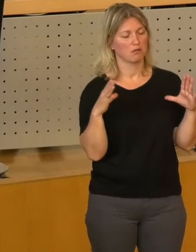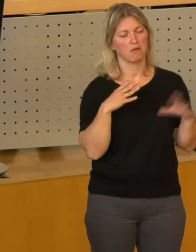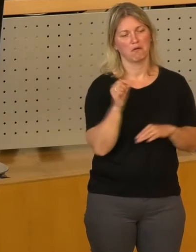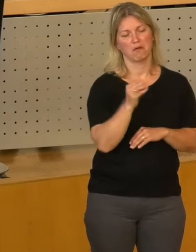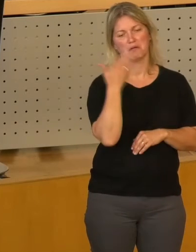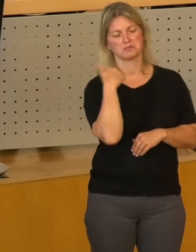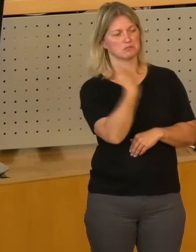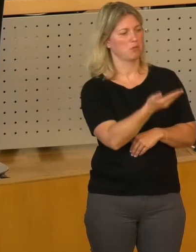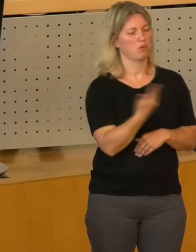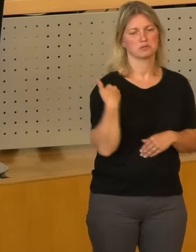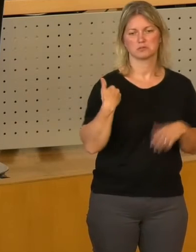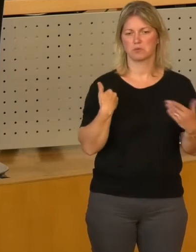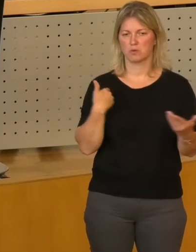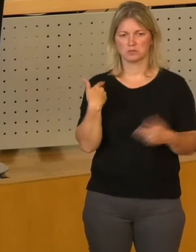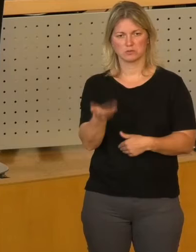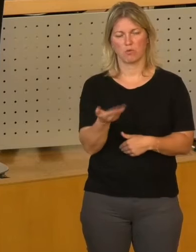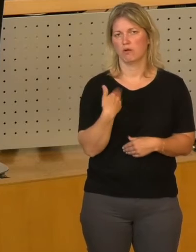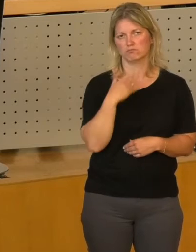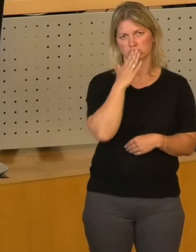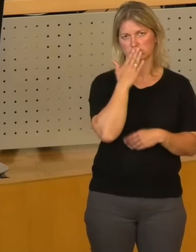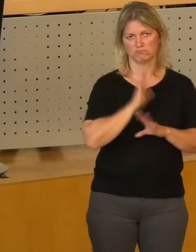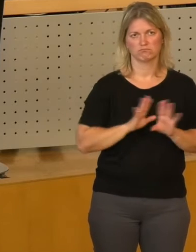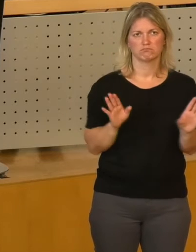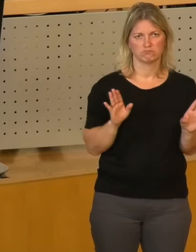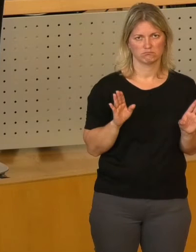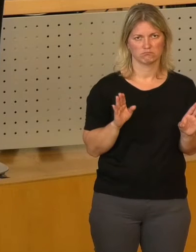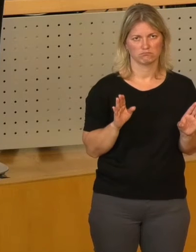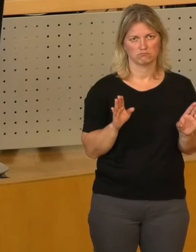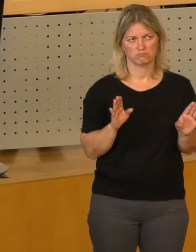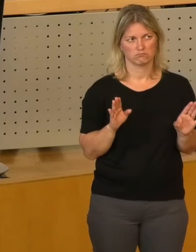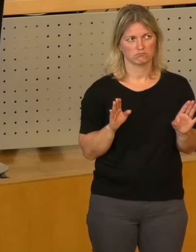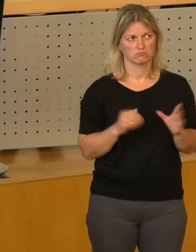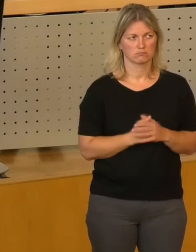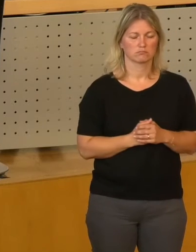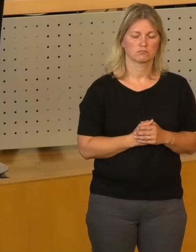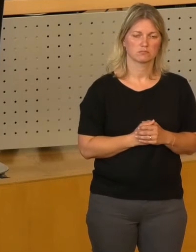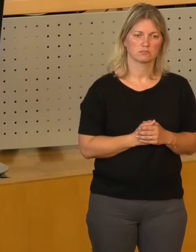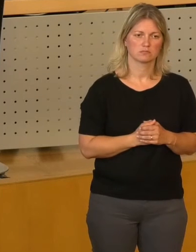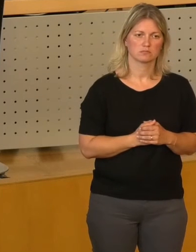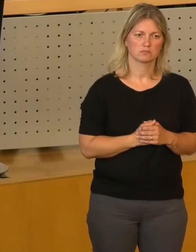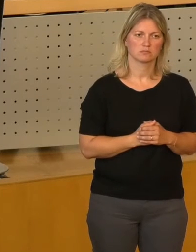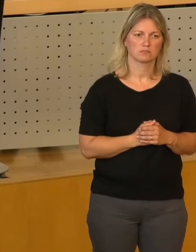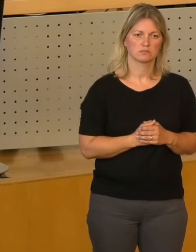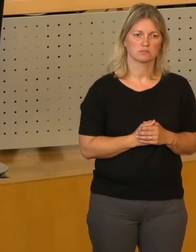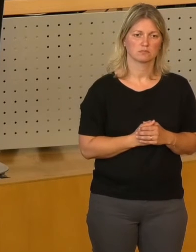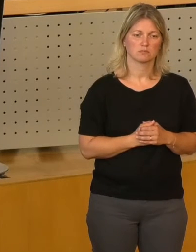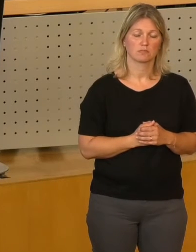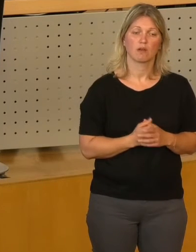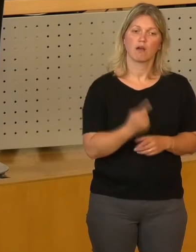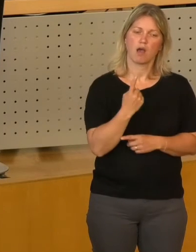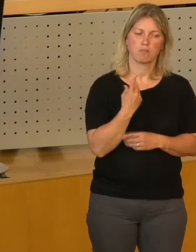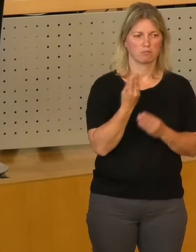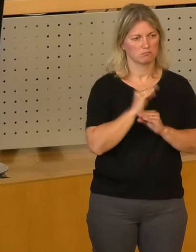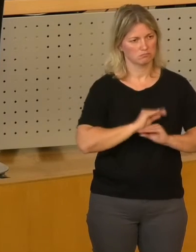zu schwätzen. Es geht aber wirklich darum, zu sagen, dass es sehr wichtig war